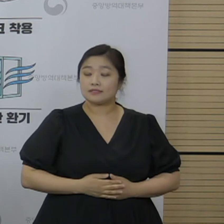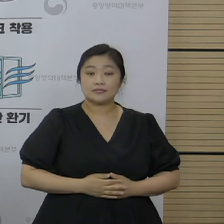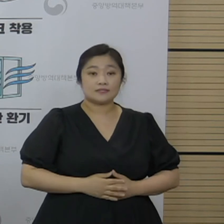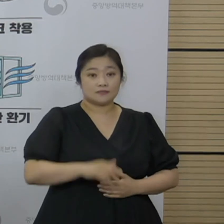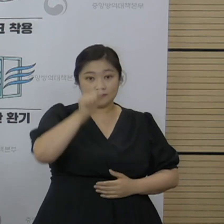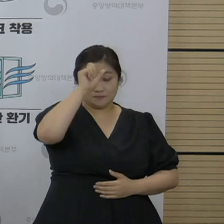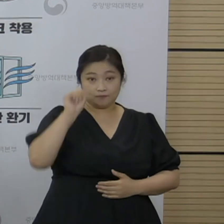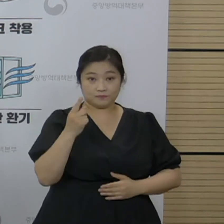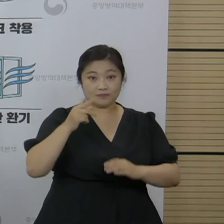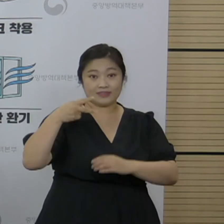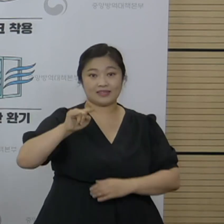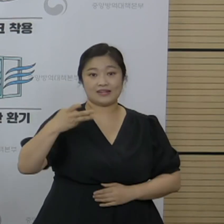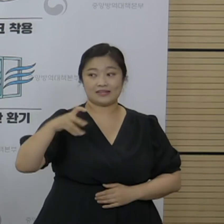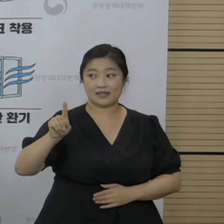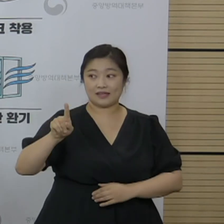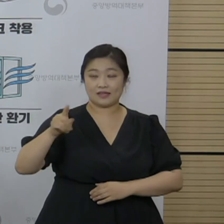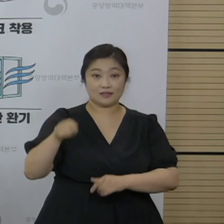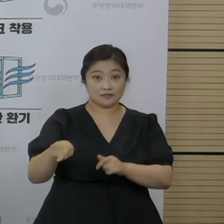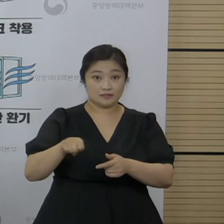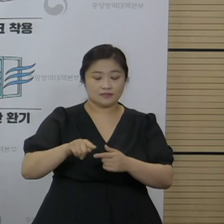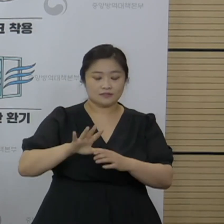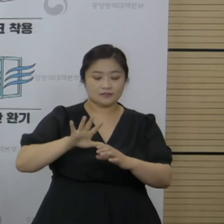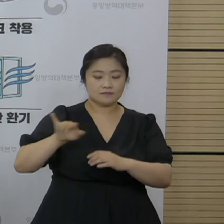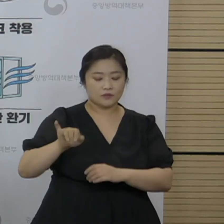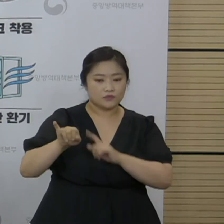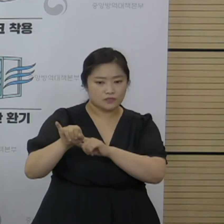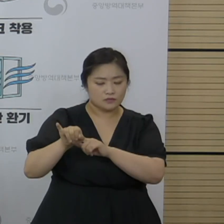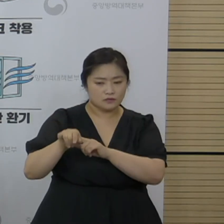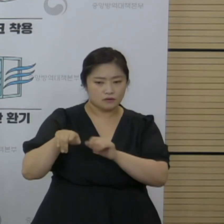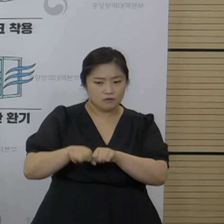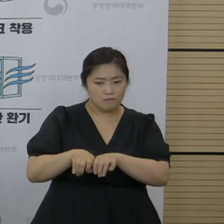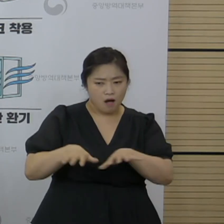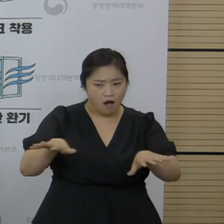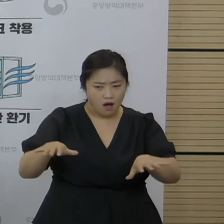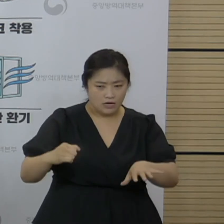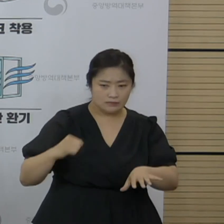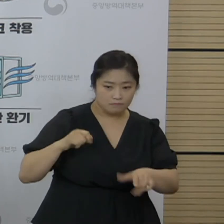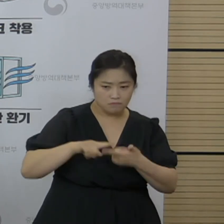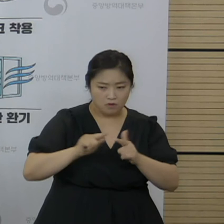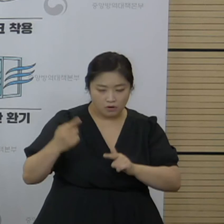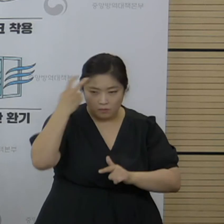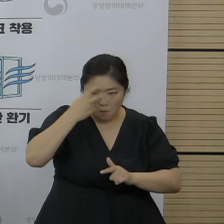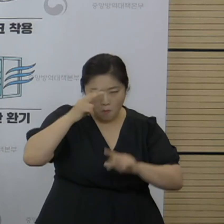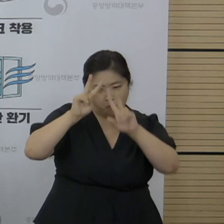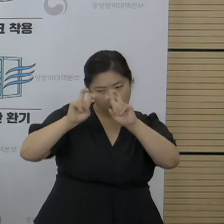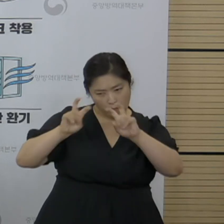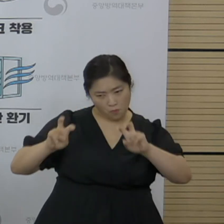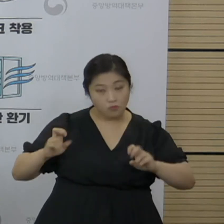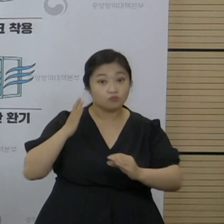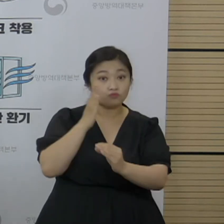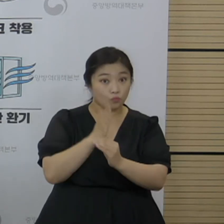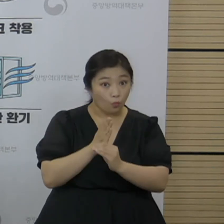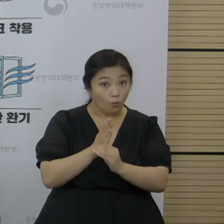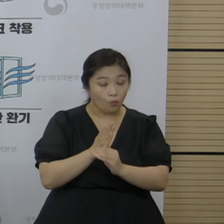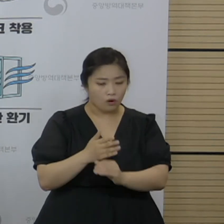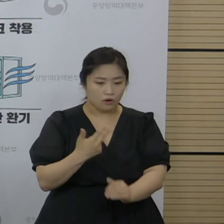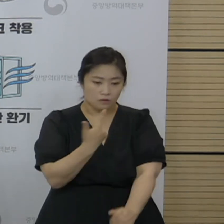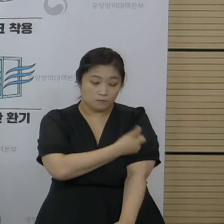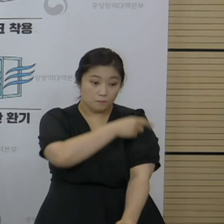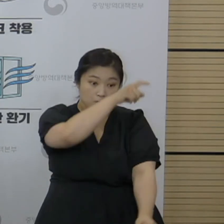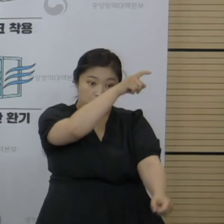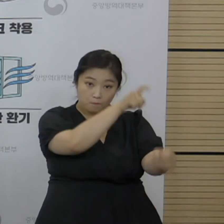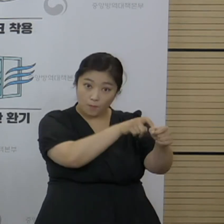변이를 포함해서 변이 바이러스의 영향력을 계속적으로 평가하고 있고 모니터링하면서 백신 접종의